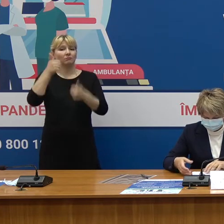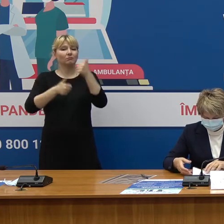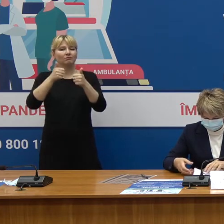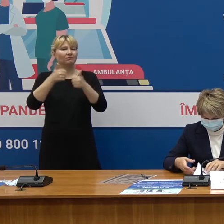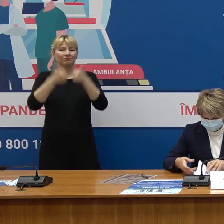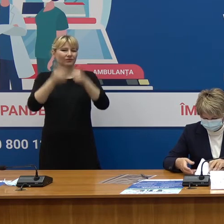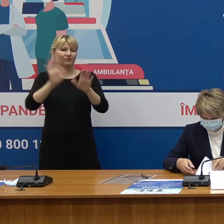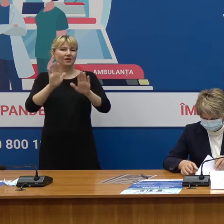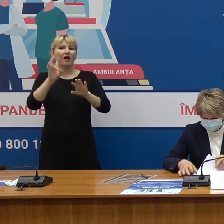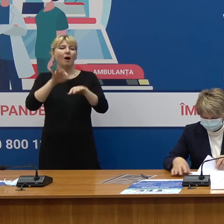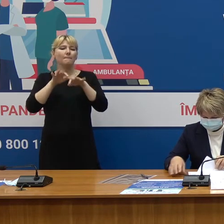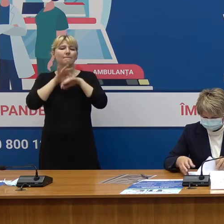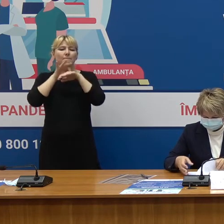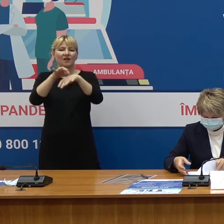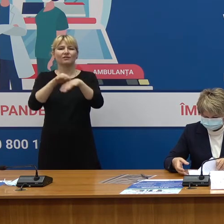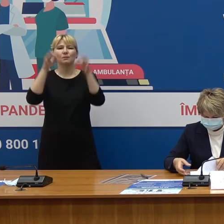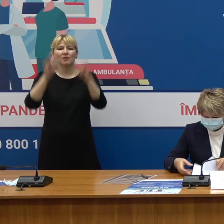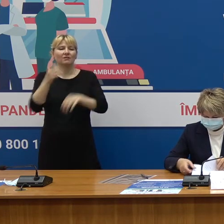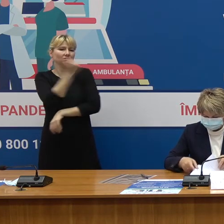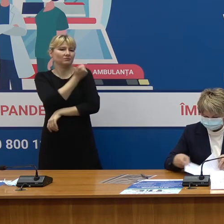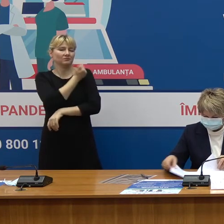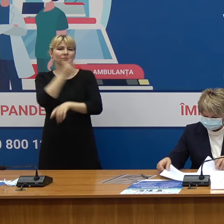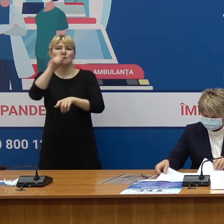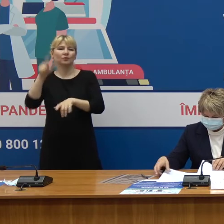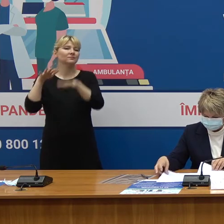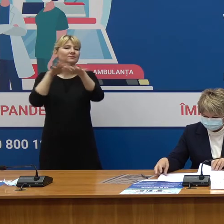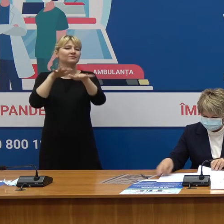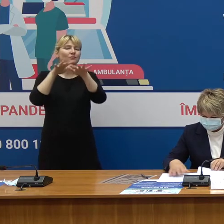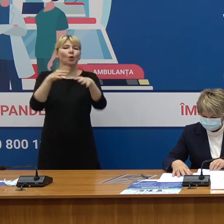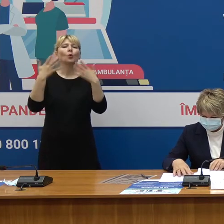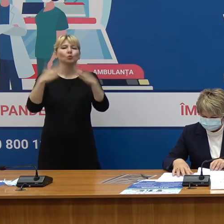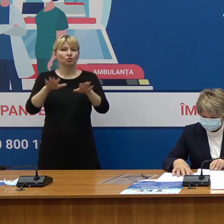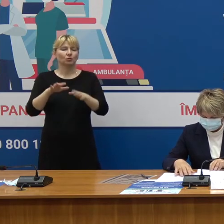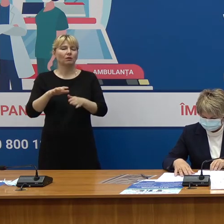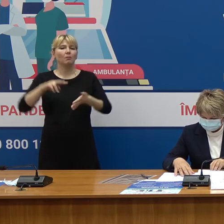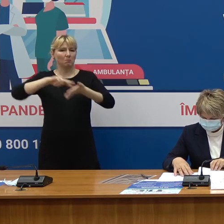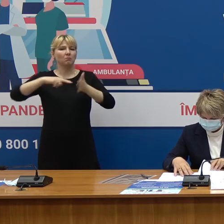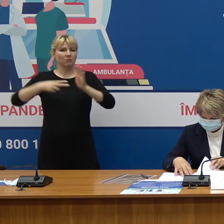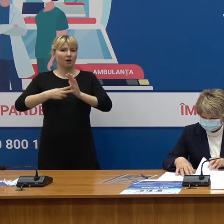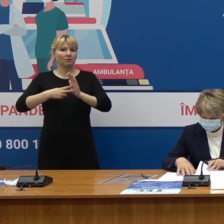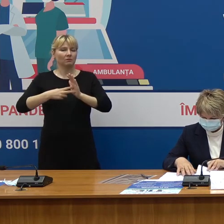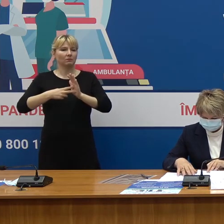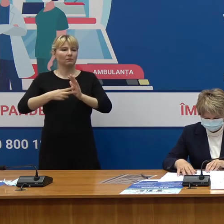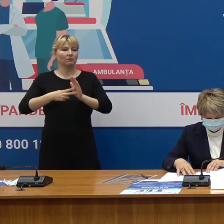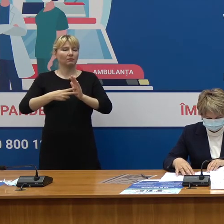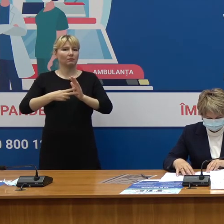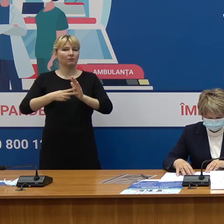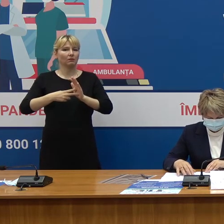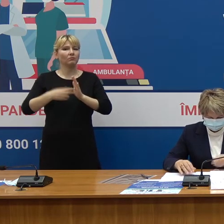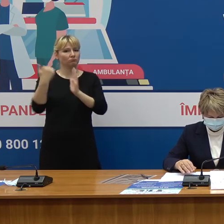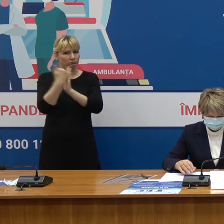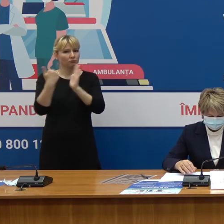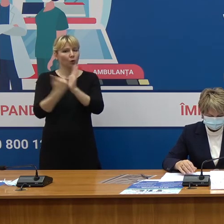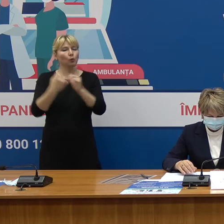astfel de inițiative sunt deja puse în plan pentru alte